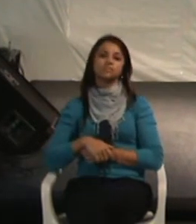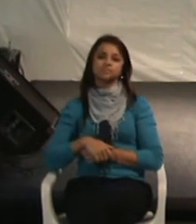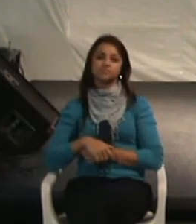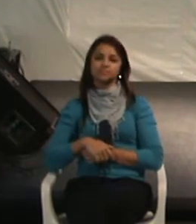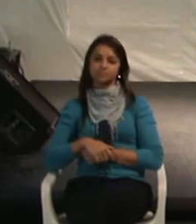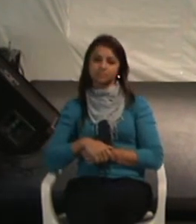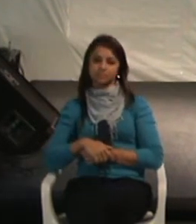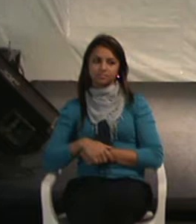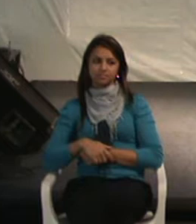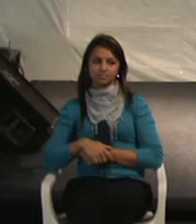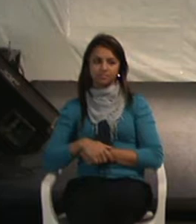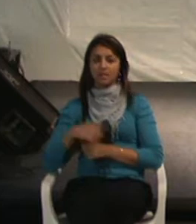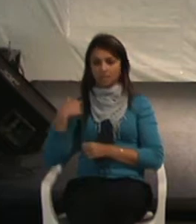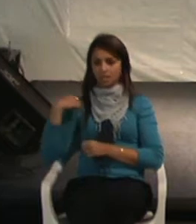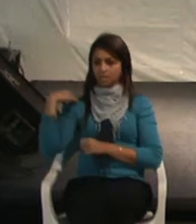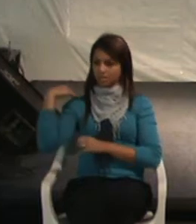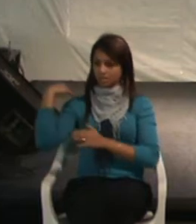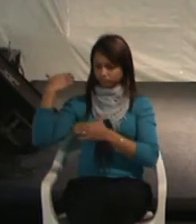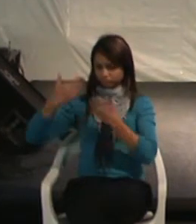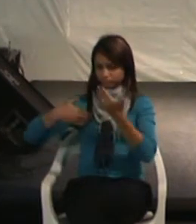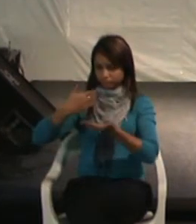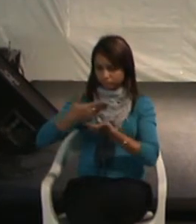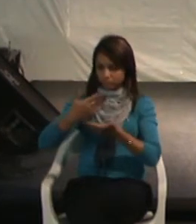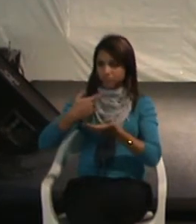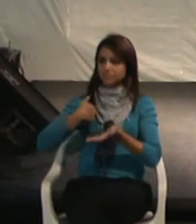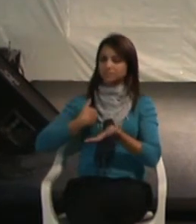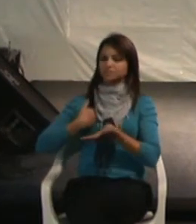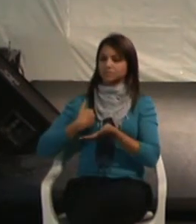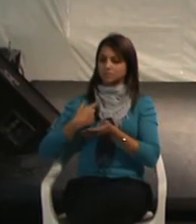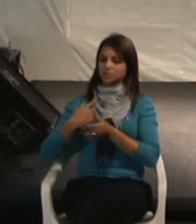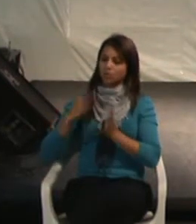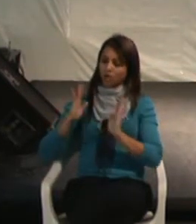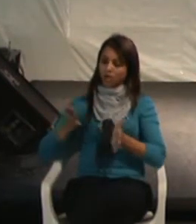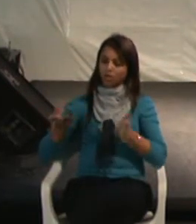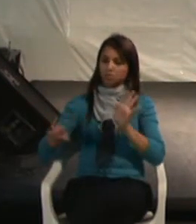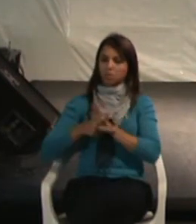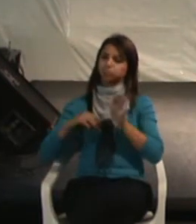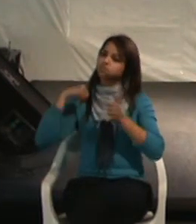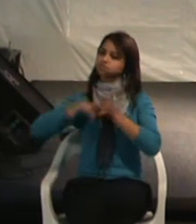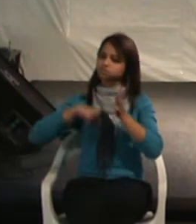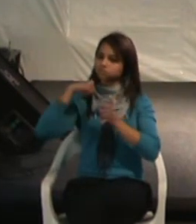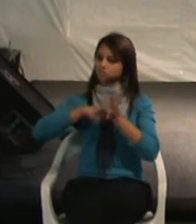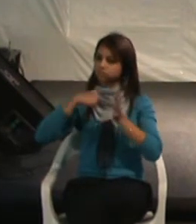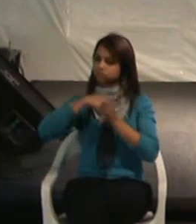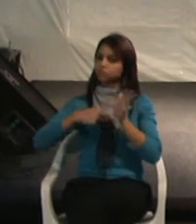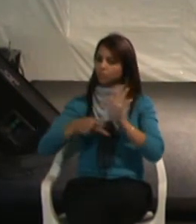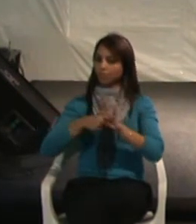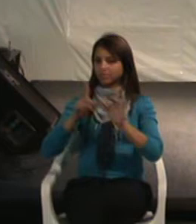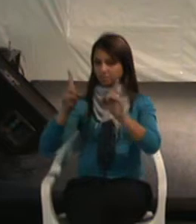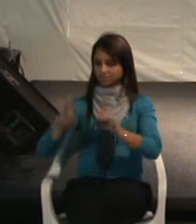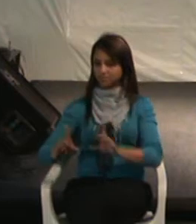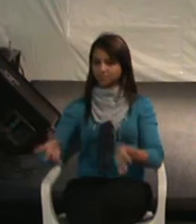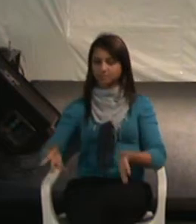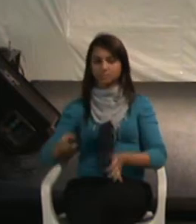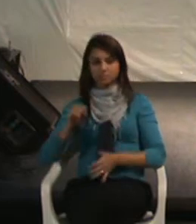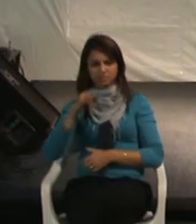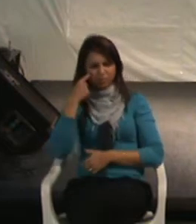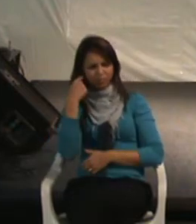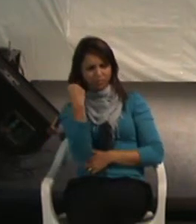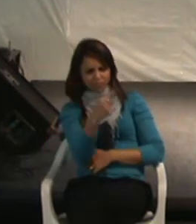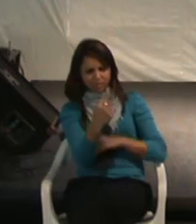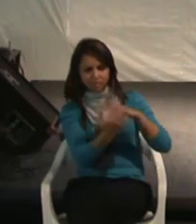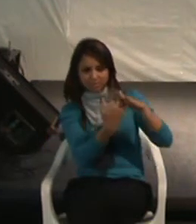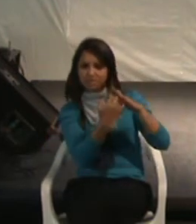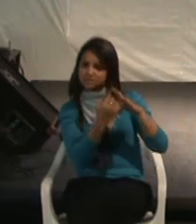E, de lá para cá, então, eu venho militando na área. Então, quando eu vejo uma empresa como a